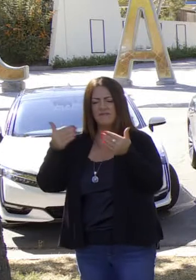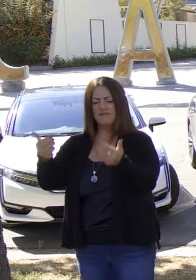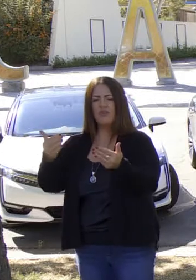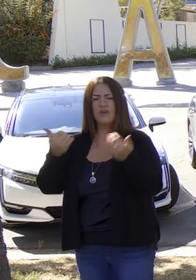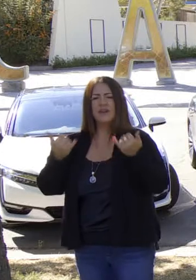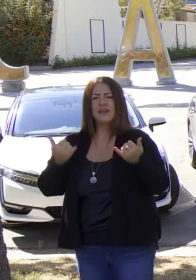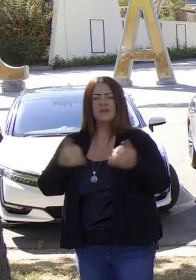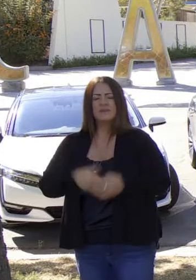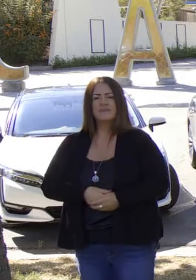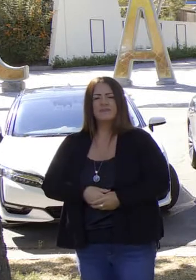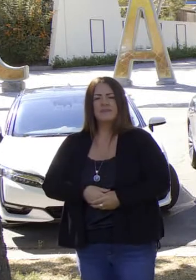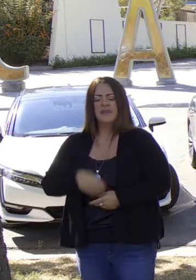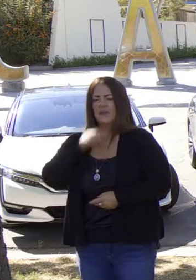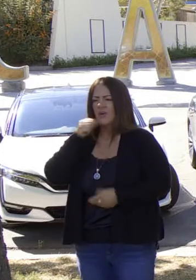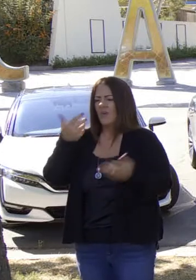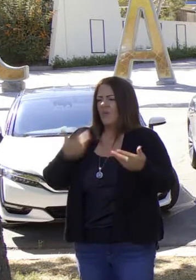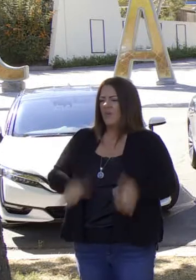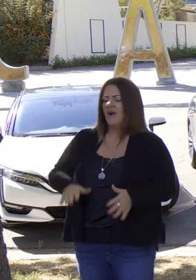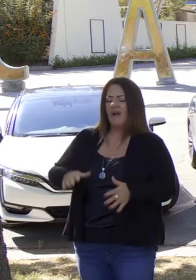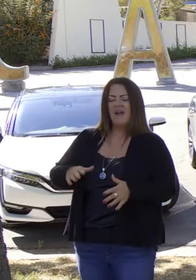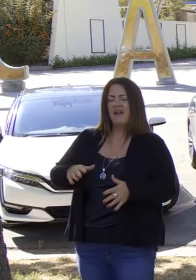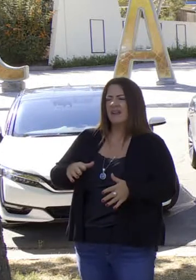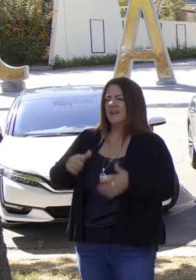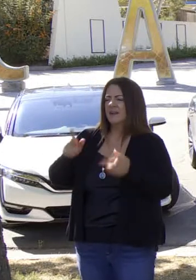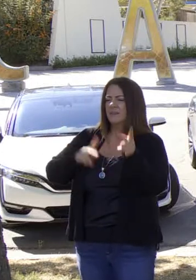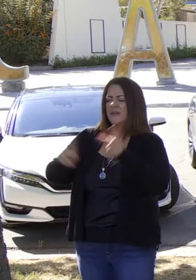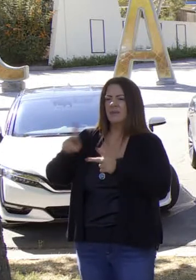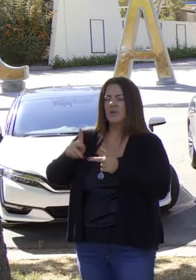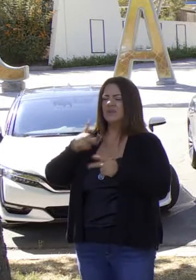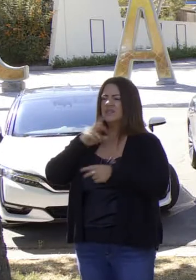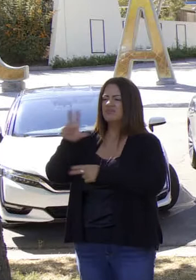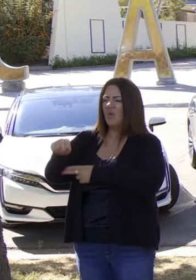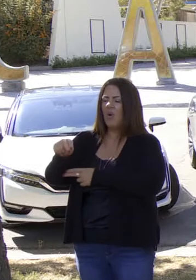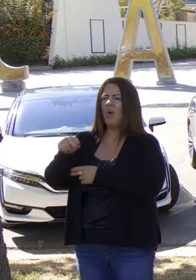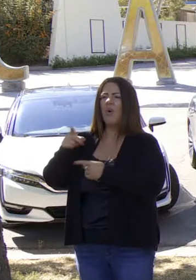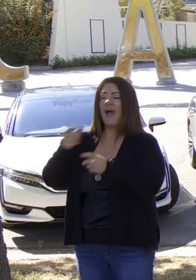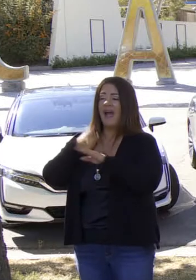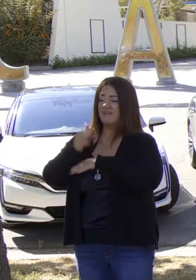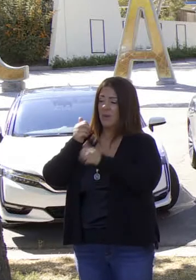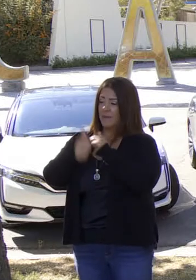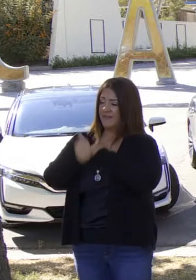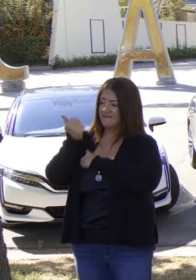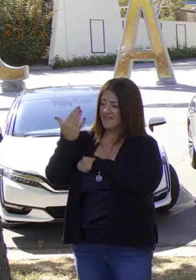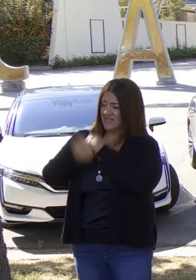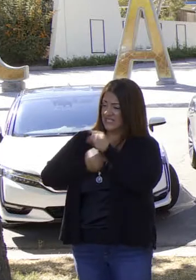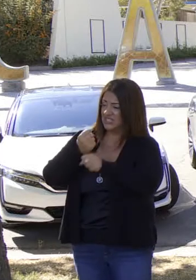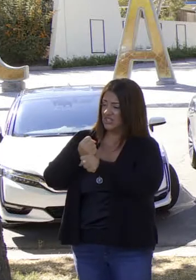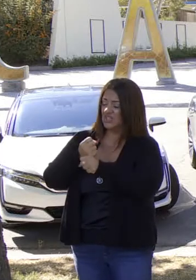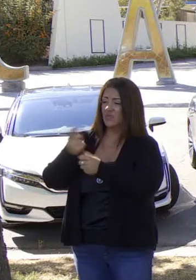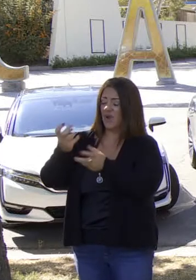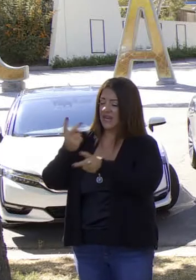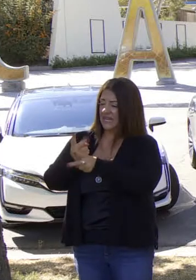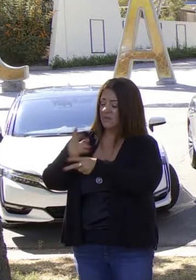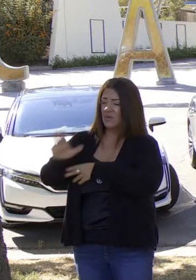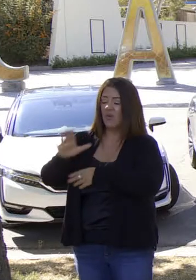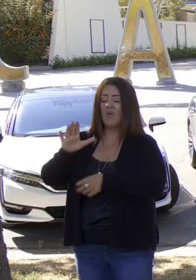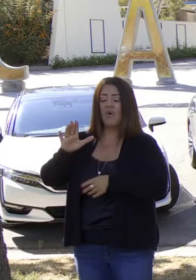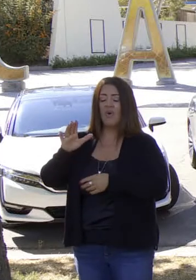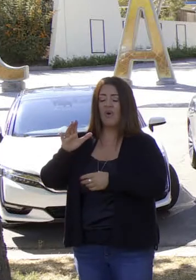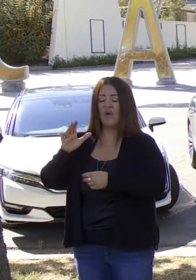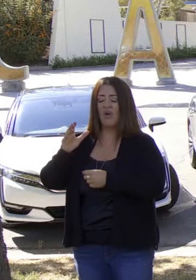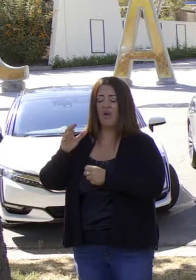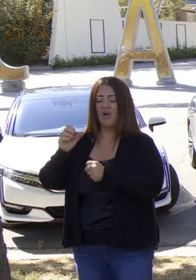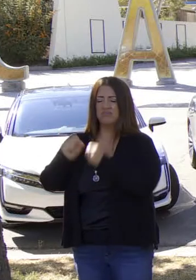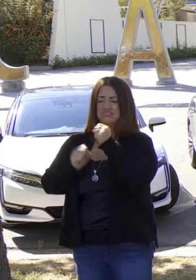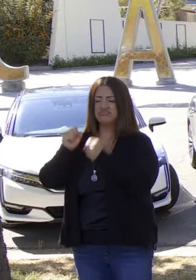seguir adelante, no denegando a la gente la oportunidad de quedarse con sus autos después de 15 años. Todavía podrá quedarse